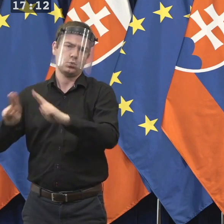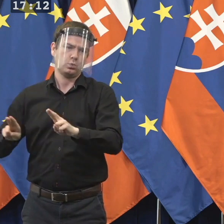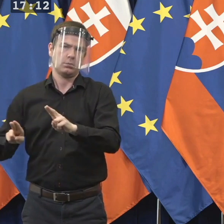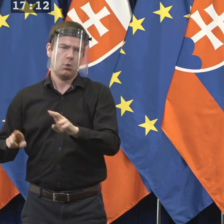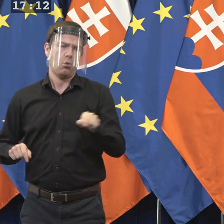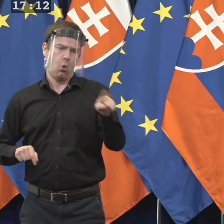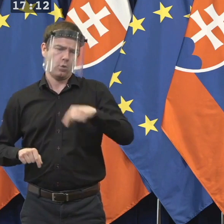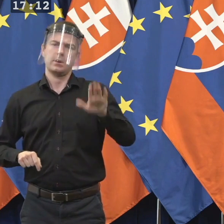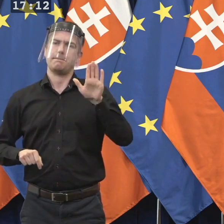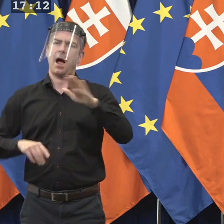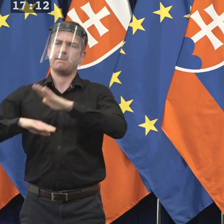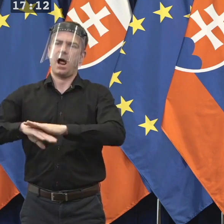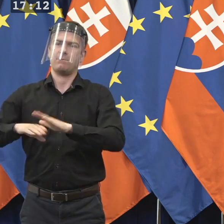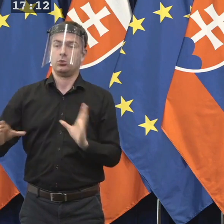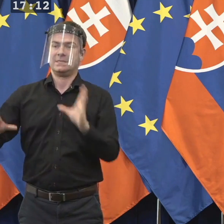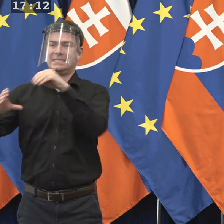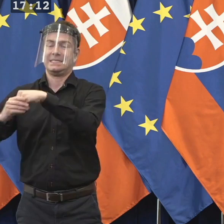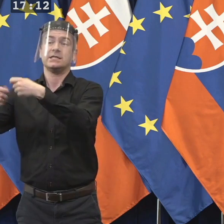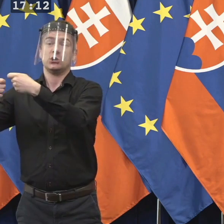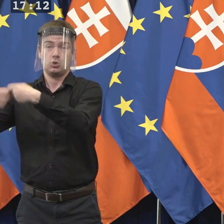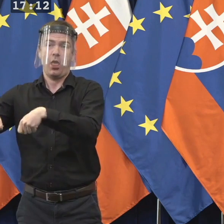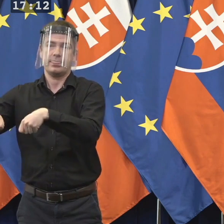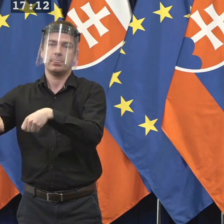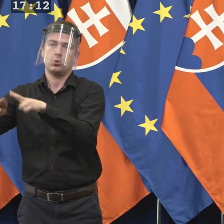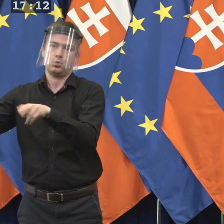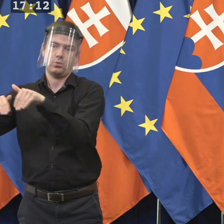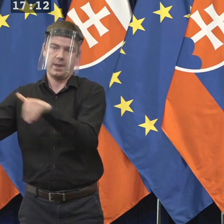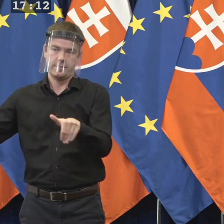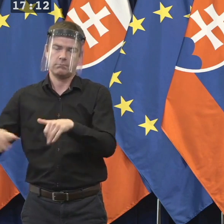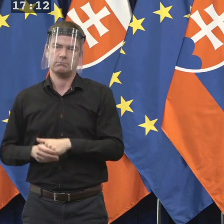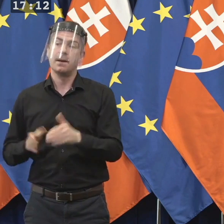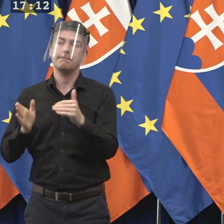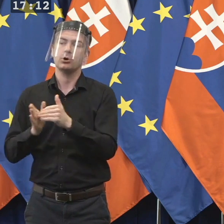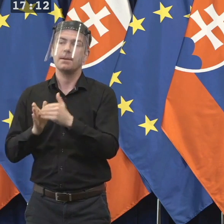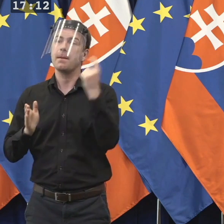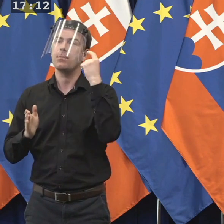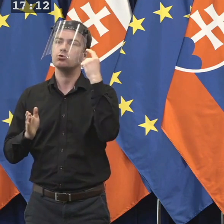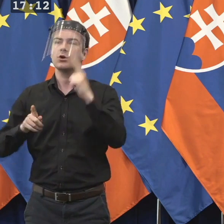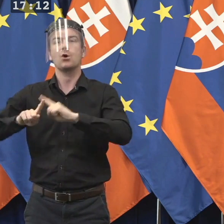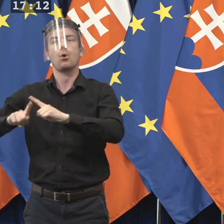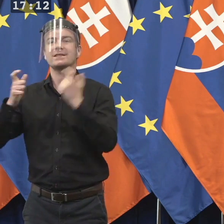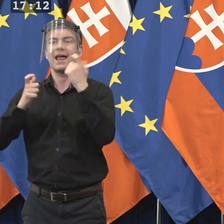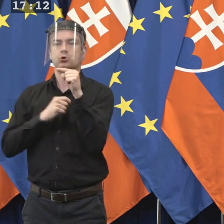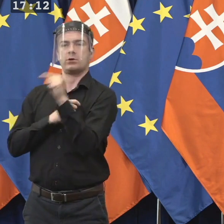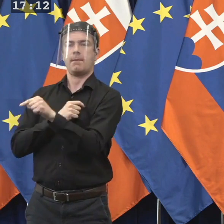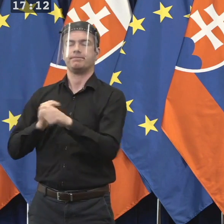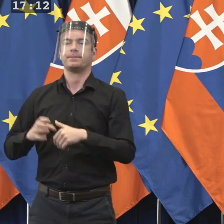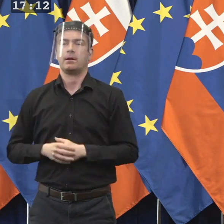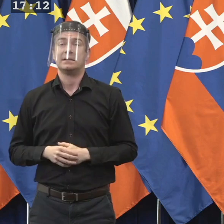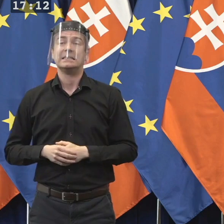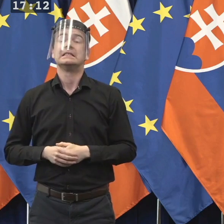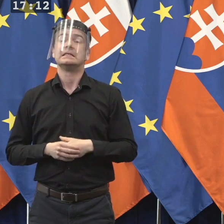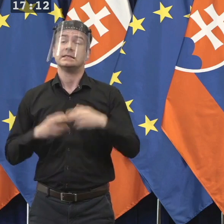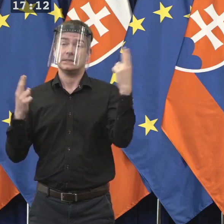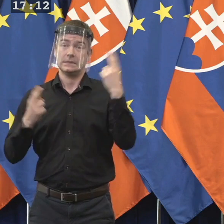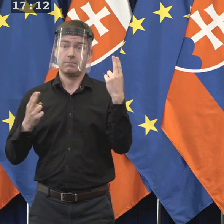súdnictva, mali svoje zastúpenie a aby tam mohol zaznieť ich hlas. S tým, že sme samozrejme aj pani ministerku